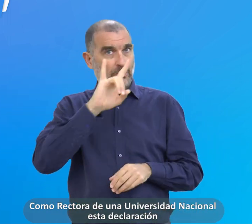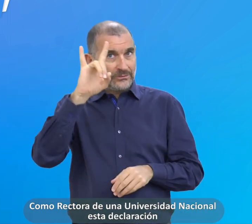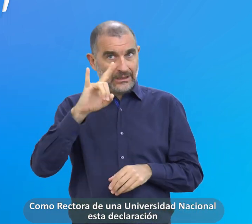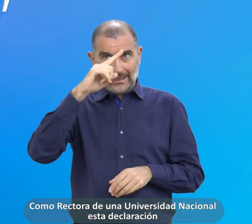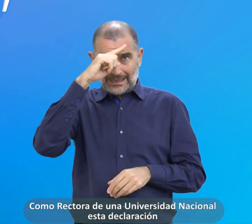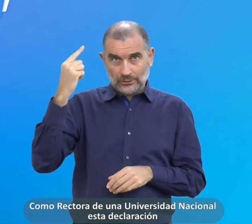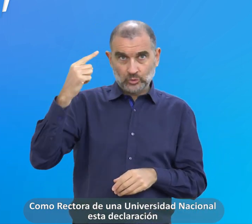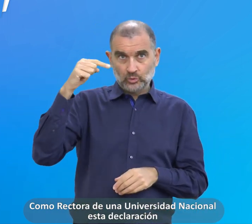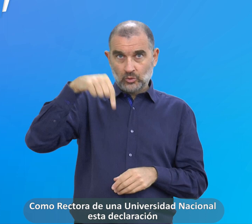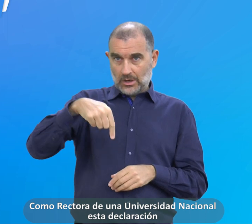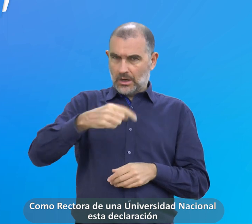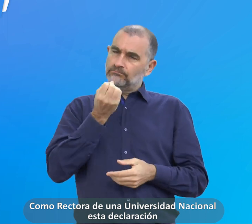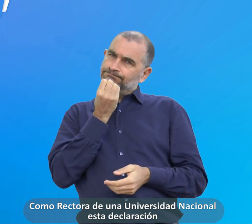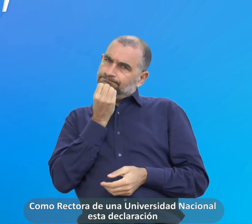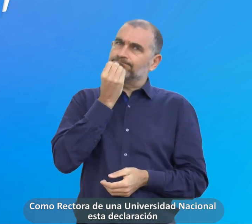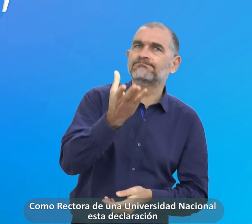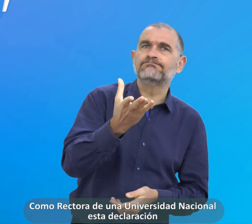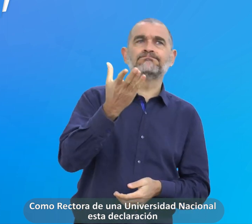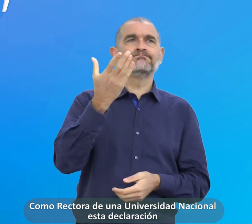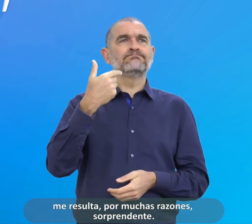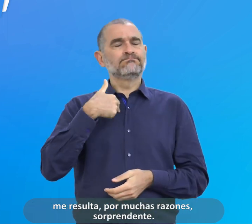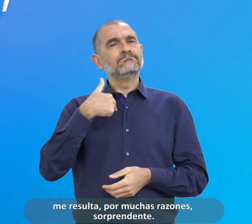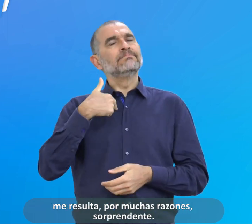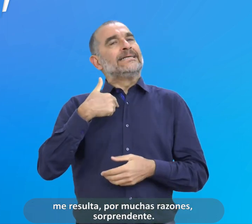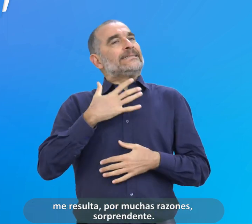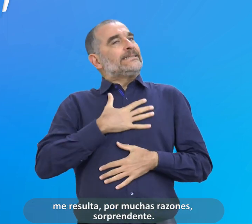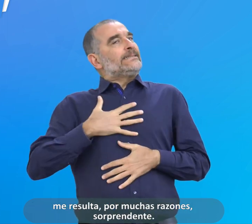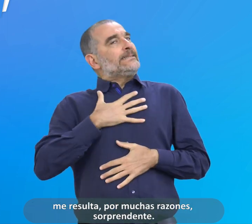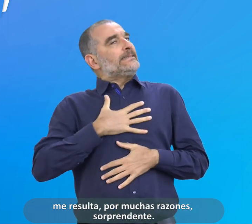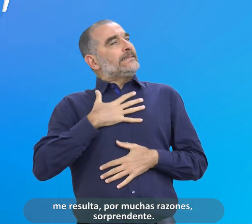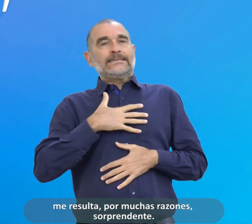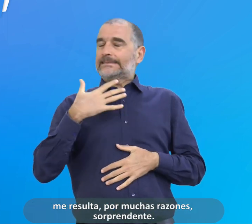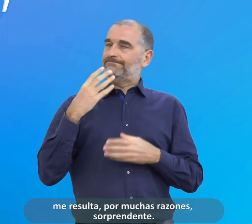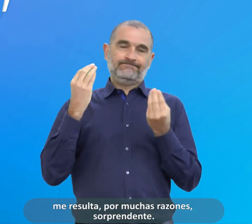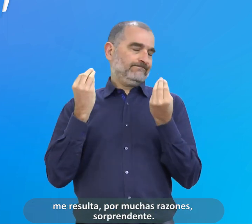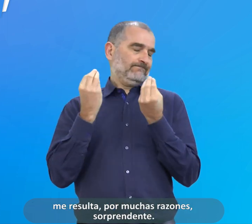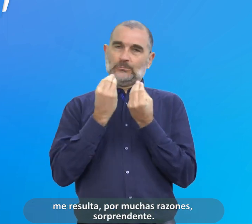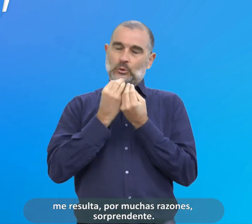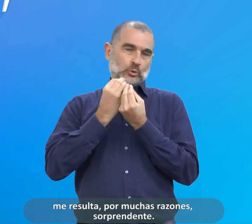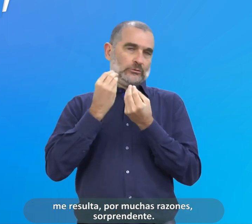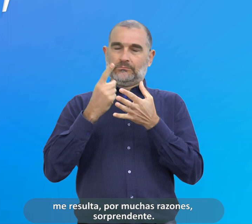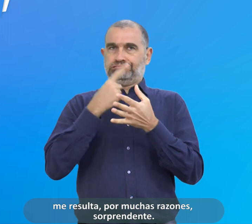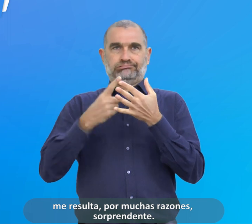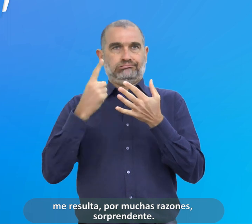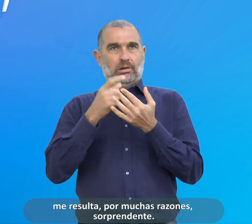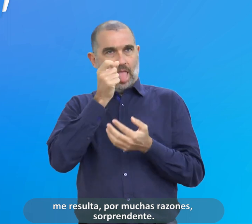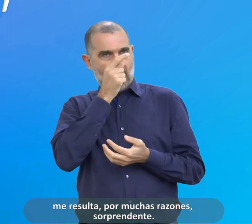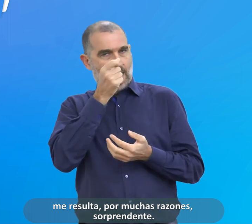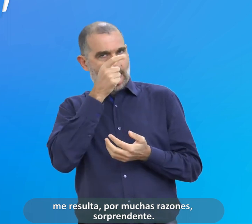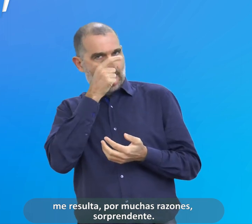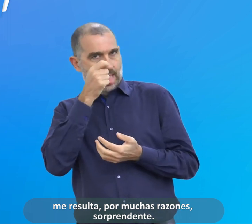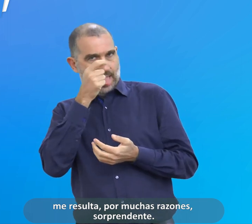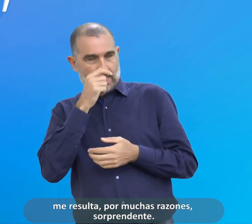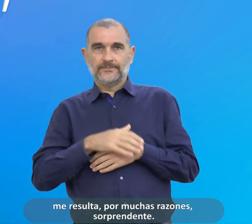universidad nacional, esta declaración me resulta, por muchas razones,